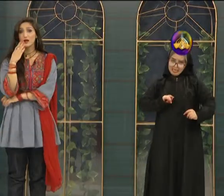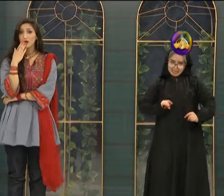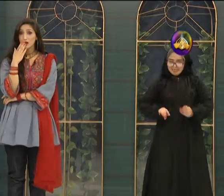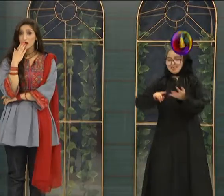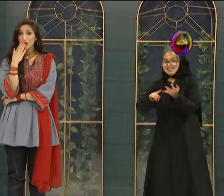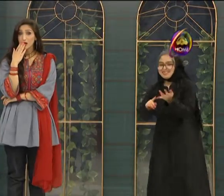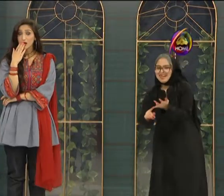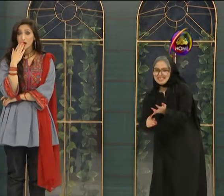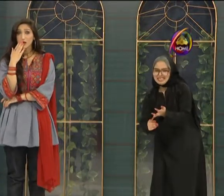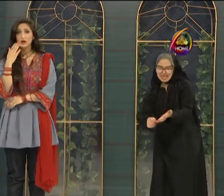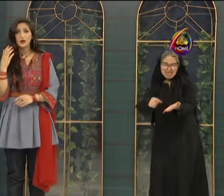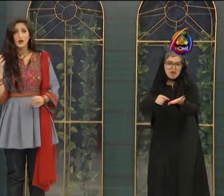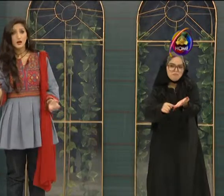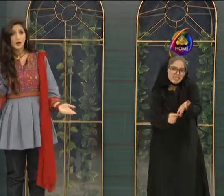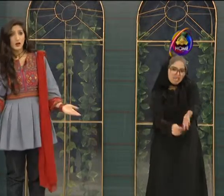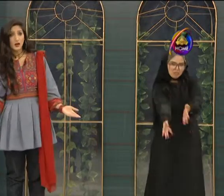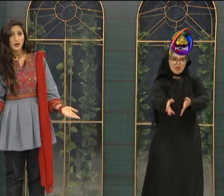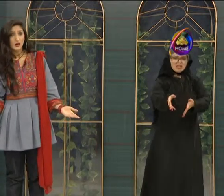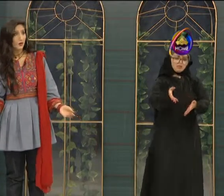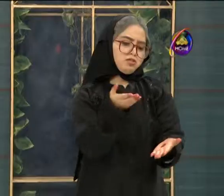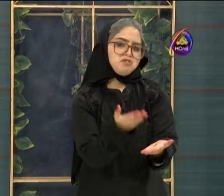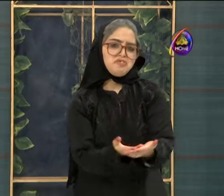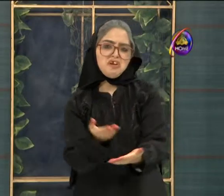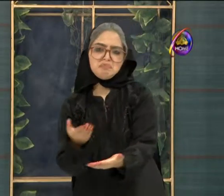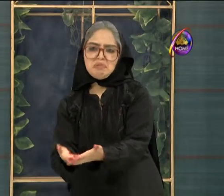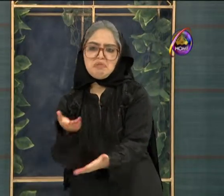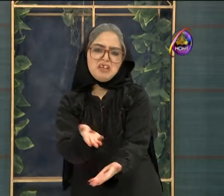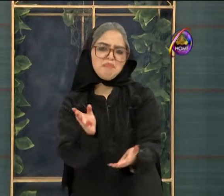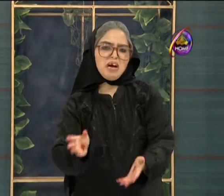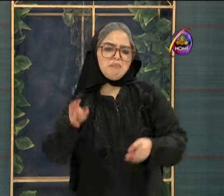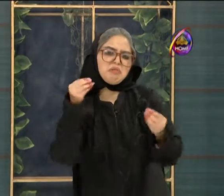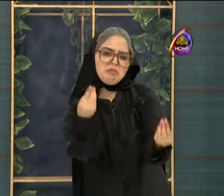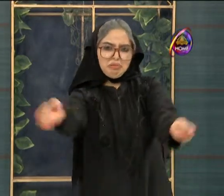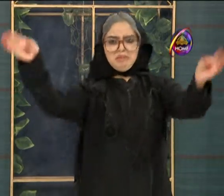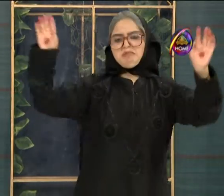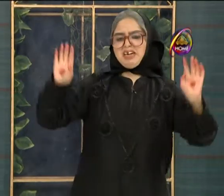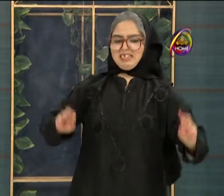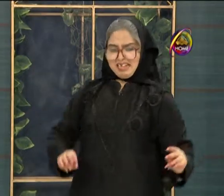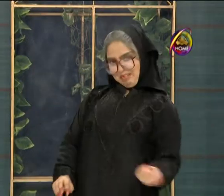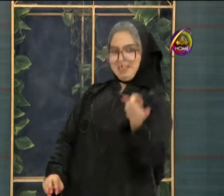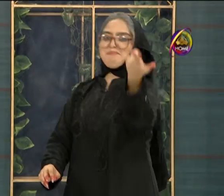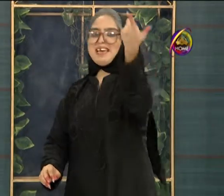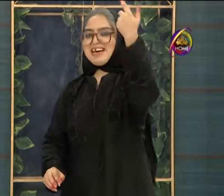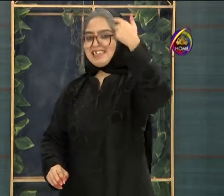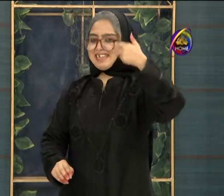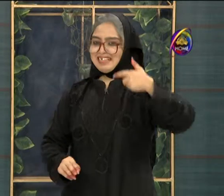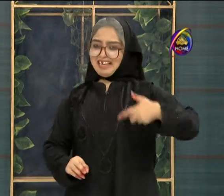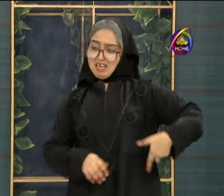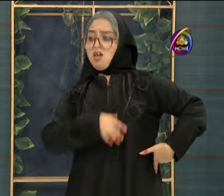اطلاقے کرانا مگنیاں تڑھوانا آس بہر نیل بھابیوں کو گتھم گتھا کرانا تو ہمارے بائیں ہاتھ کا کھیر تھا